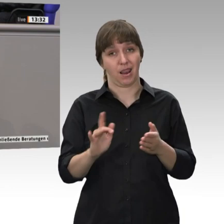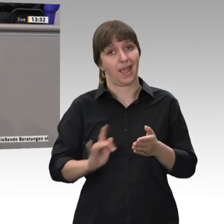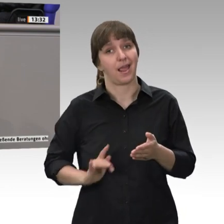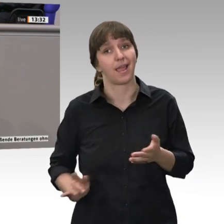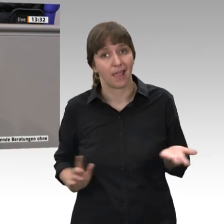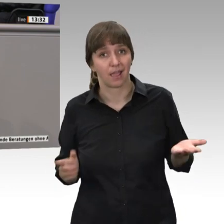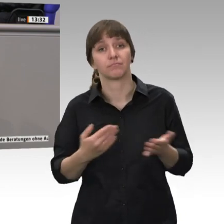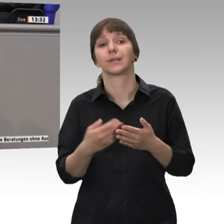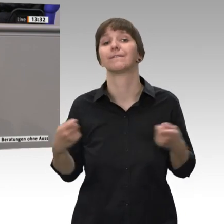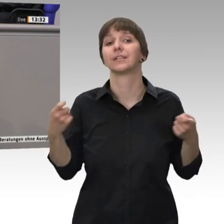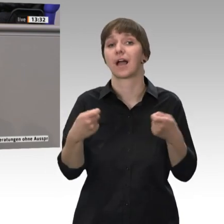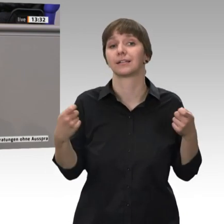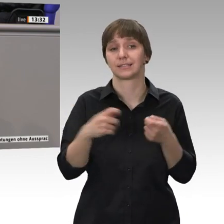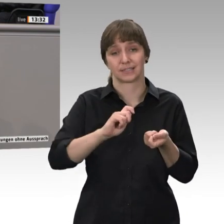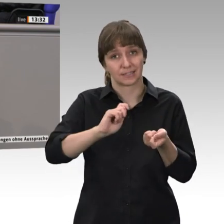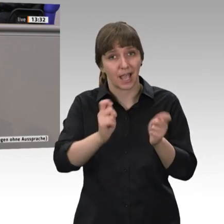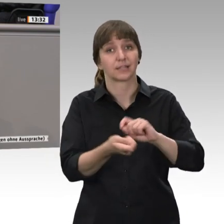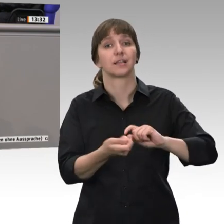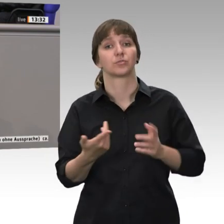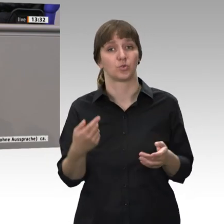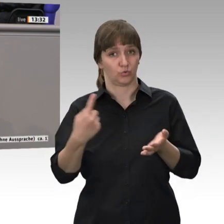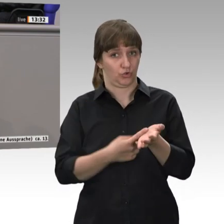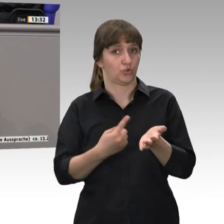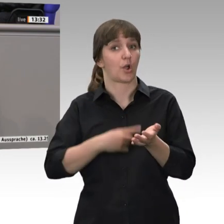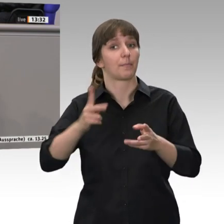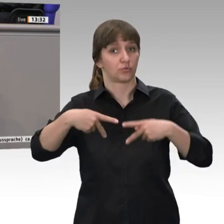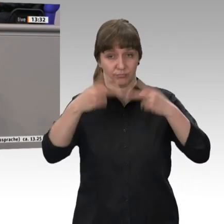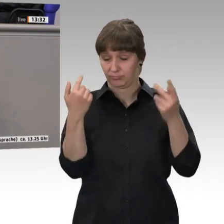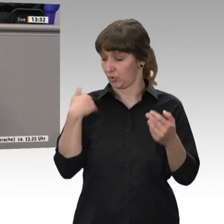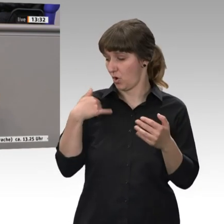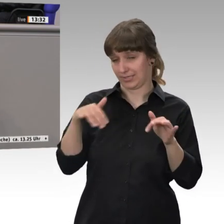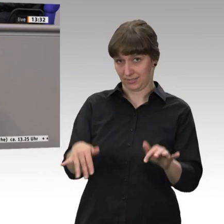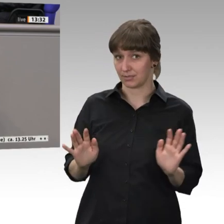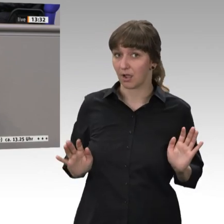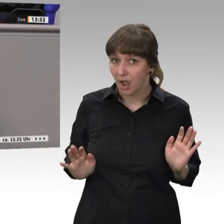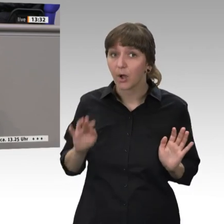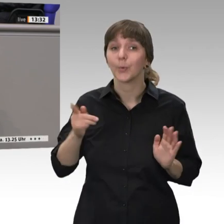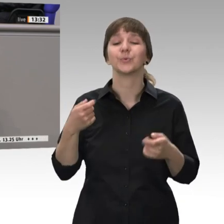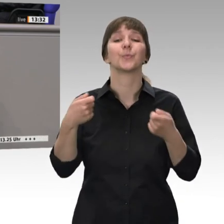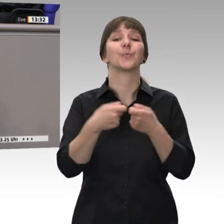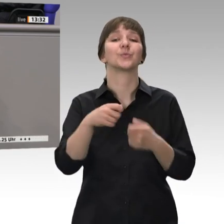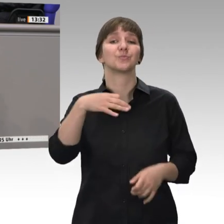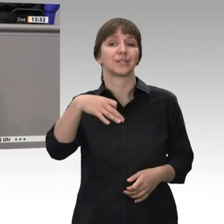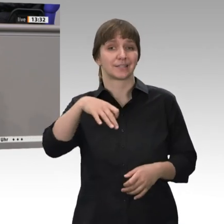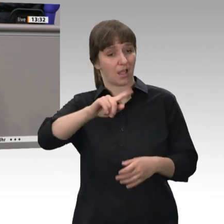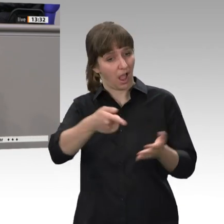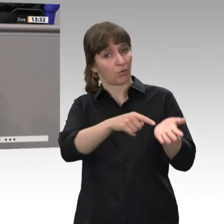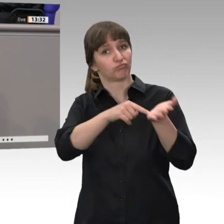die Finanztransaktionssteuer eingeführt werden. Das sehe ich noch nicht. Und auch der Bundesminister muss liefern, wie er die 400 Millionen,